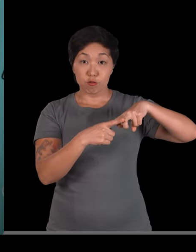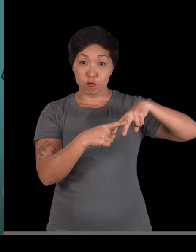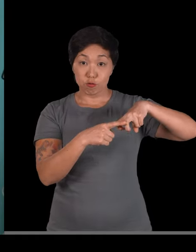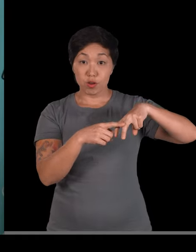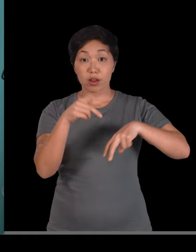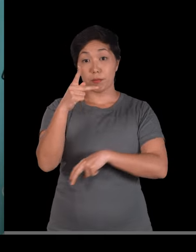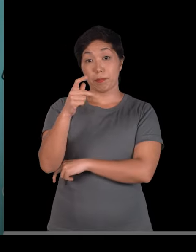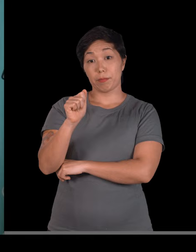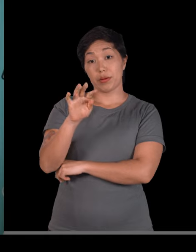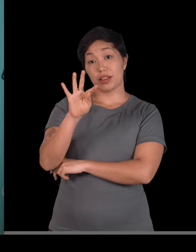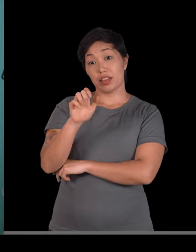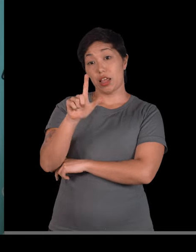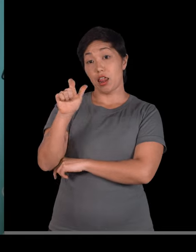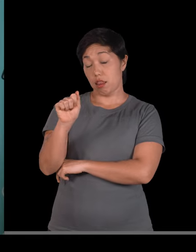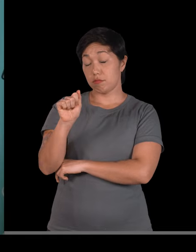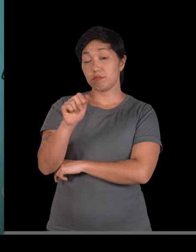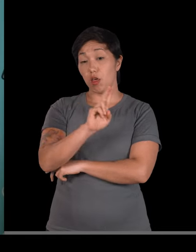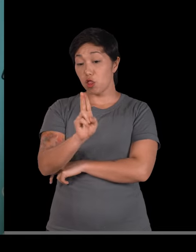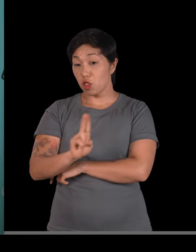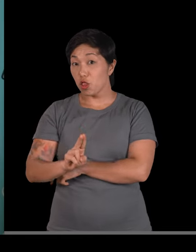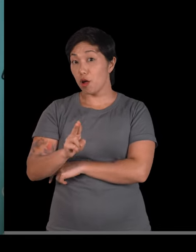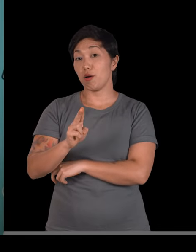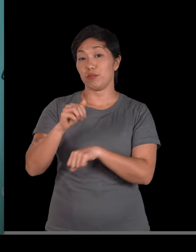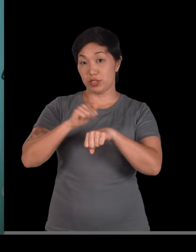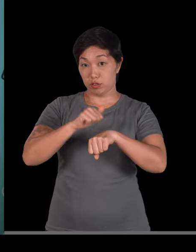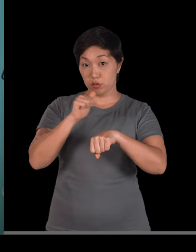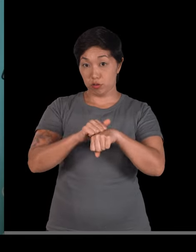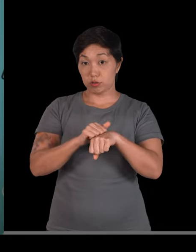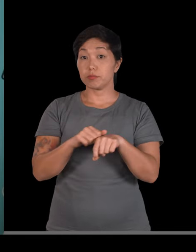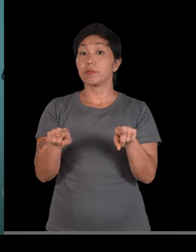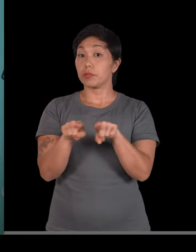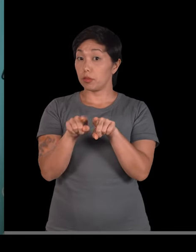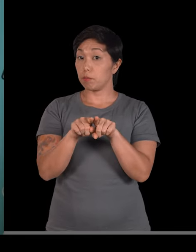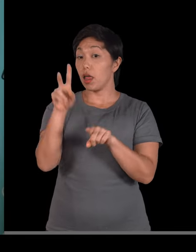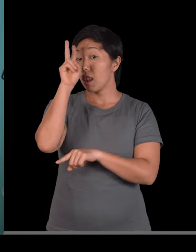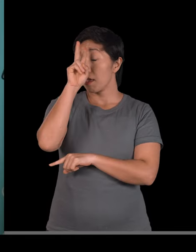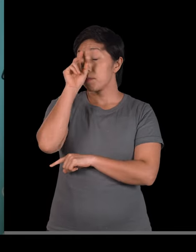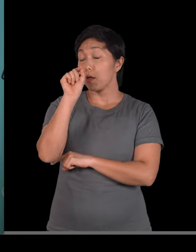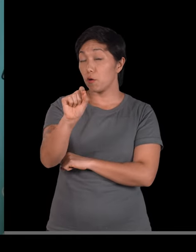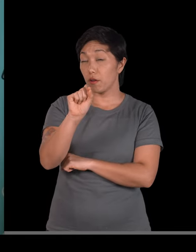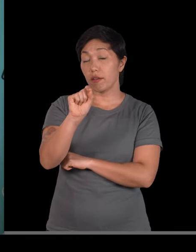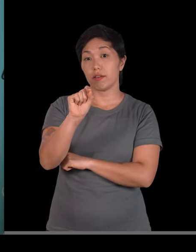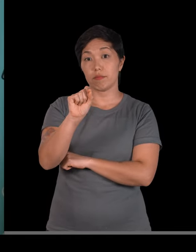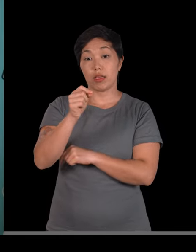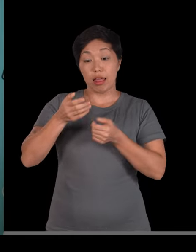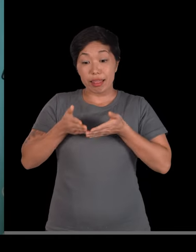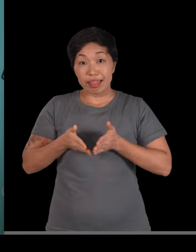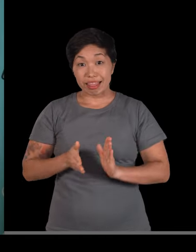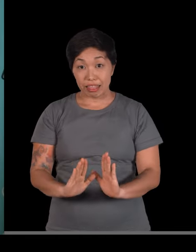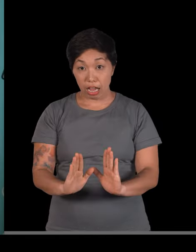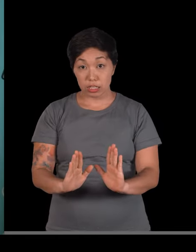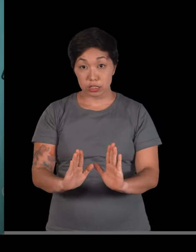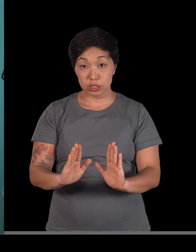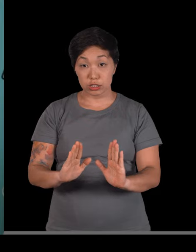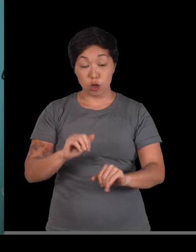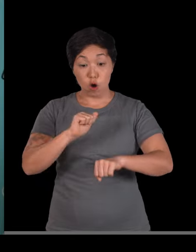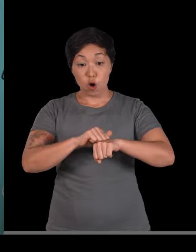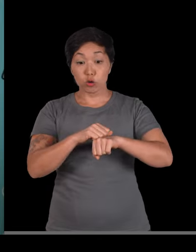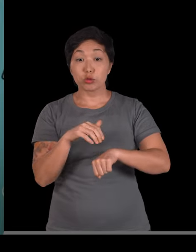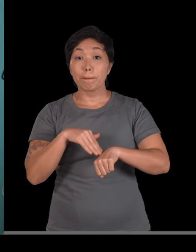ossos. E é interessante também ressaltar que a gente nasce com uma quantidade de ossos muito maior que a gente tem. A gente nasce com